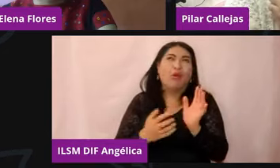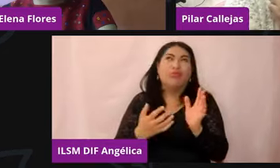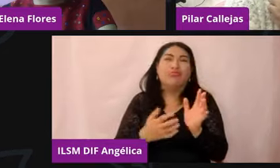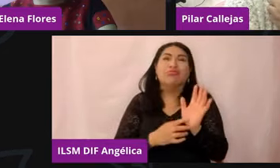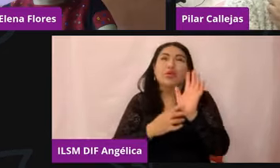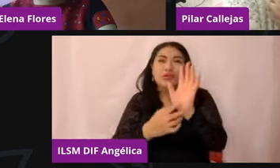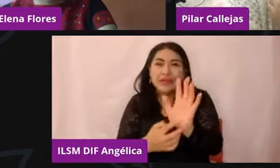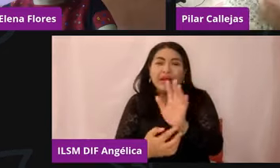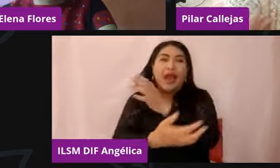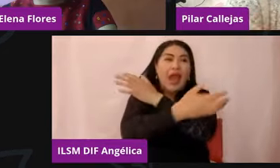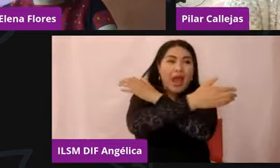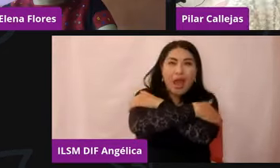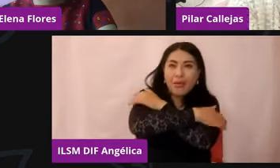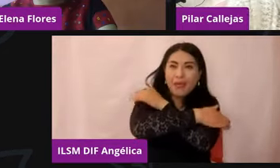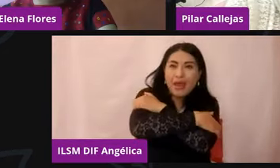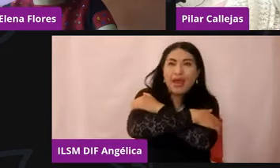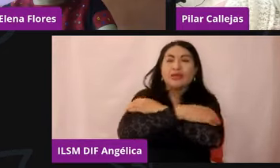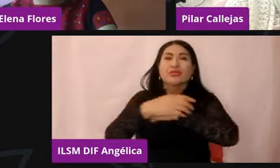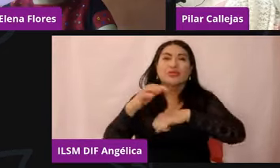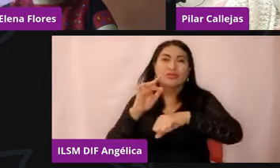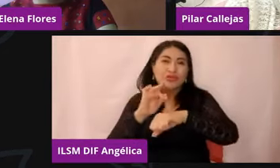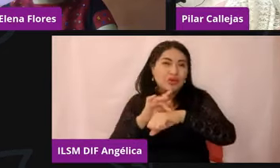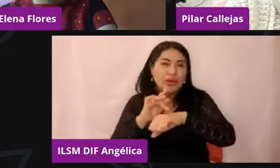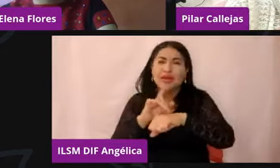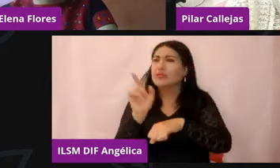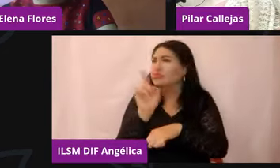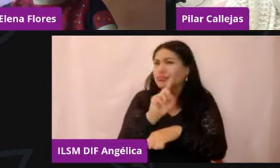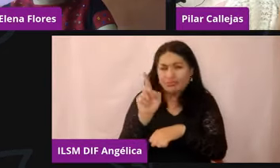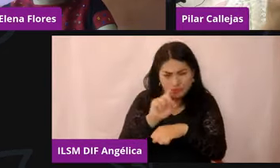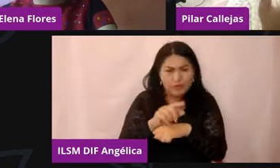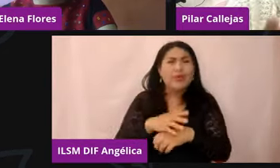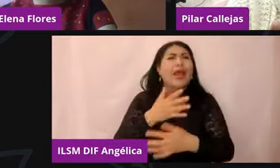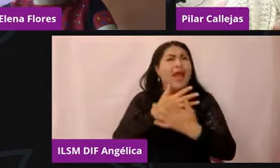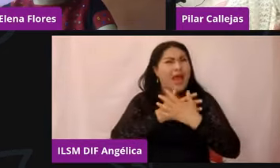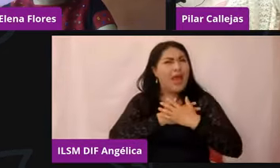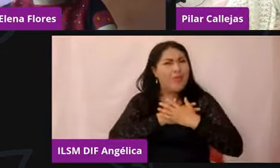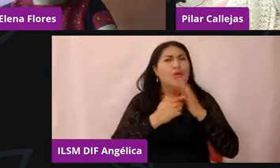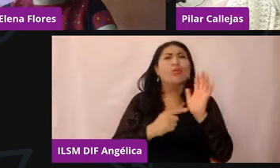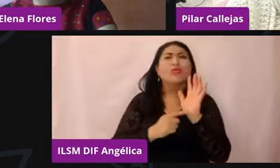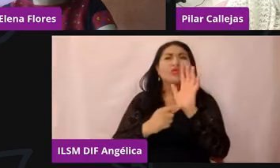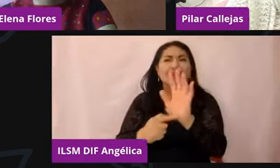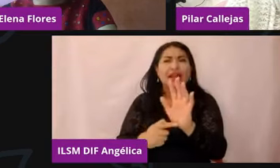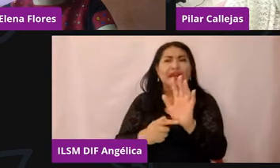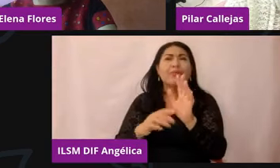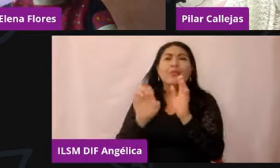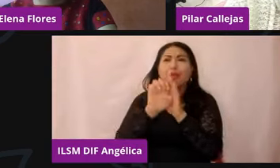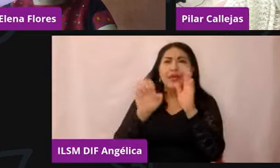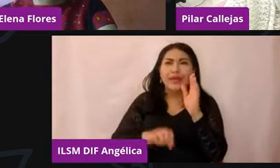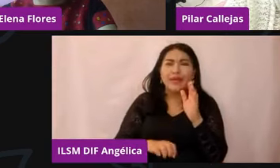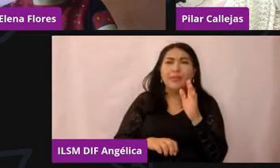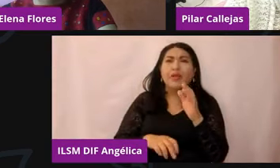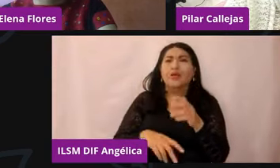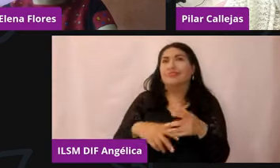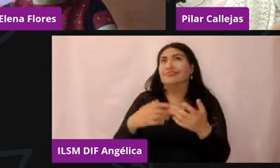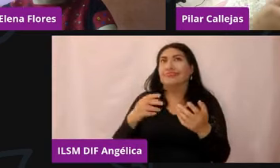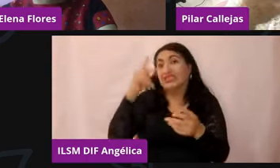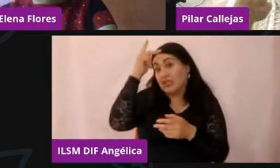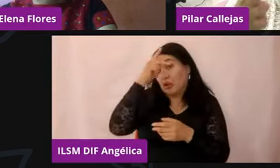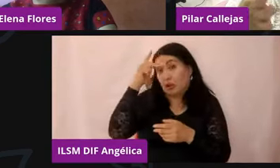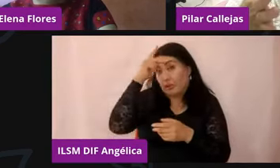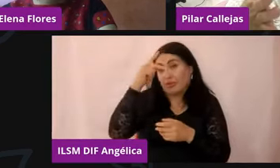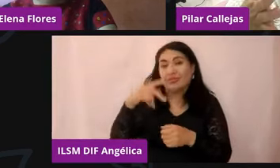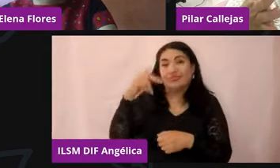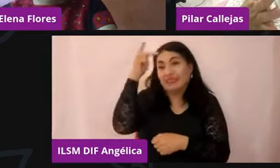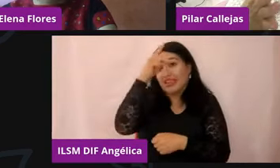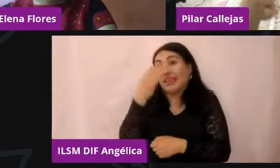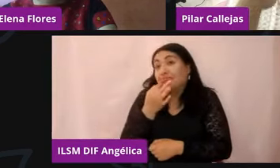contacto, ¿no? ¿Qué pasa, por ejemplo, con las videollamadas con los psicoterapeutas o los psiquiatras, ¿no? Realmente, a pesar de